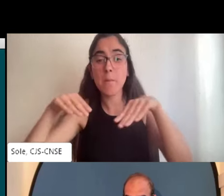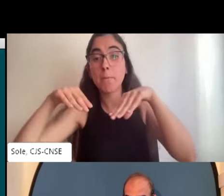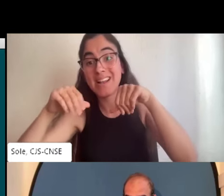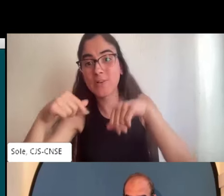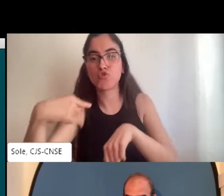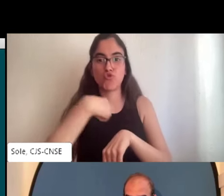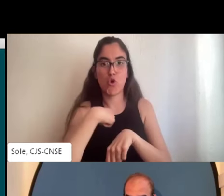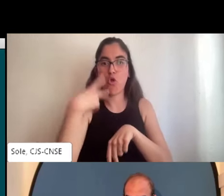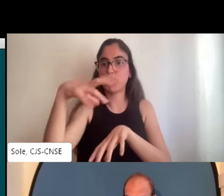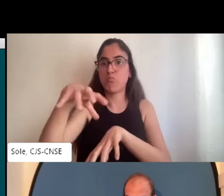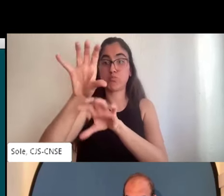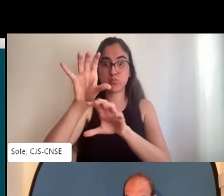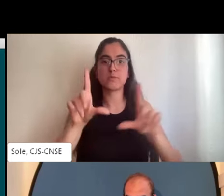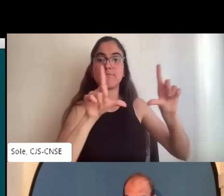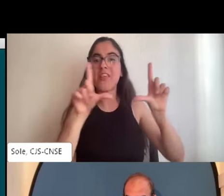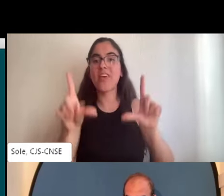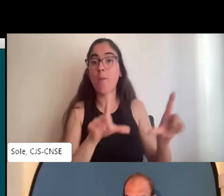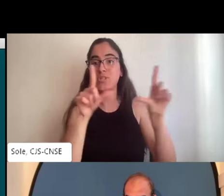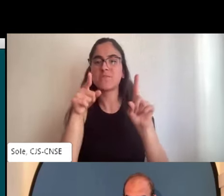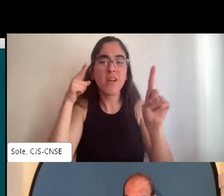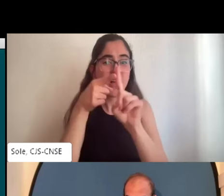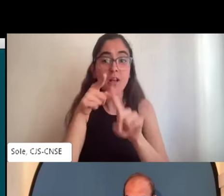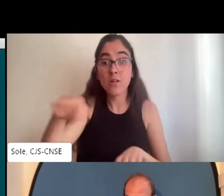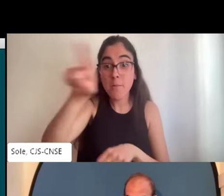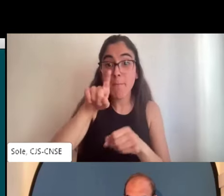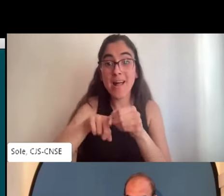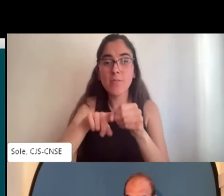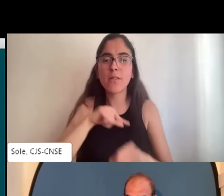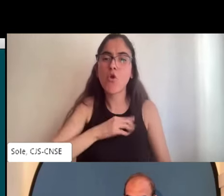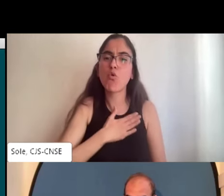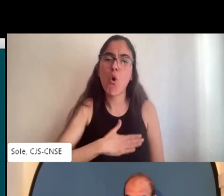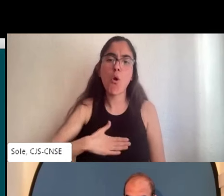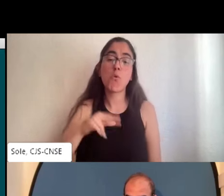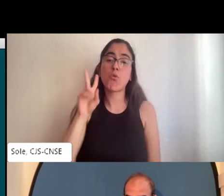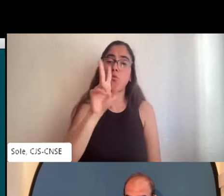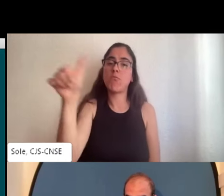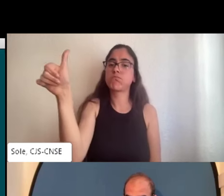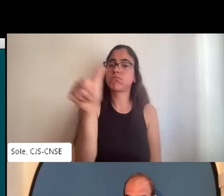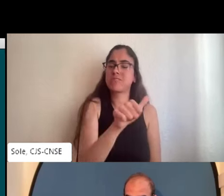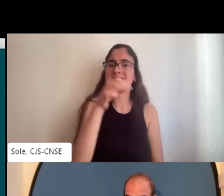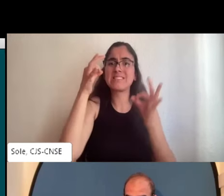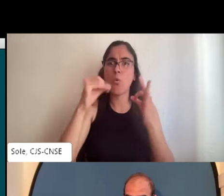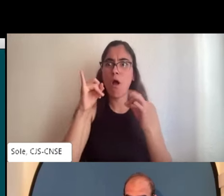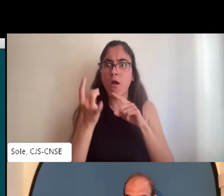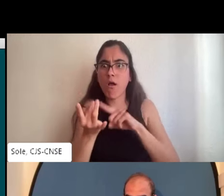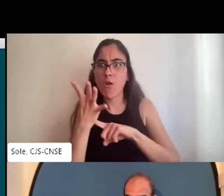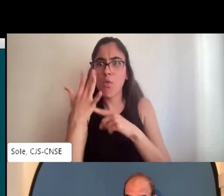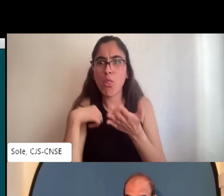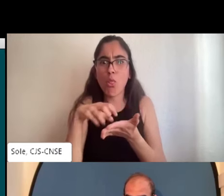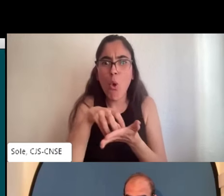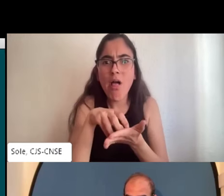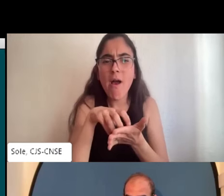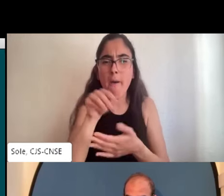solo vamos a estar con la cámara encendida Pérez y yo para que sea también más